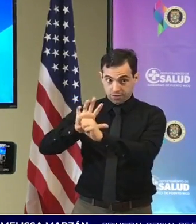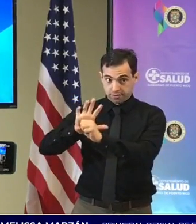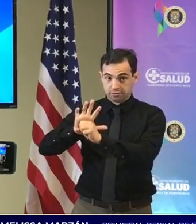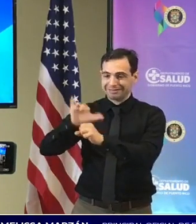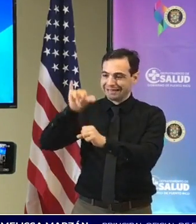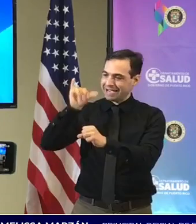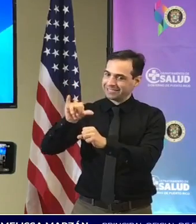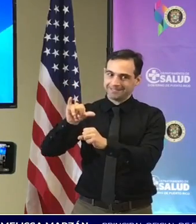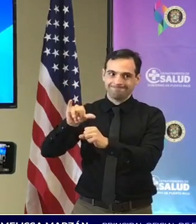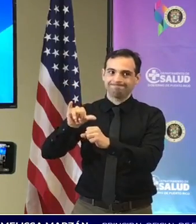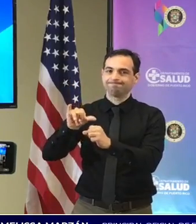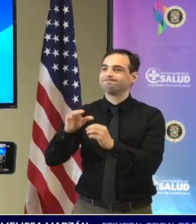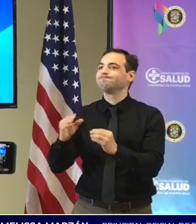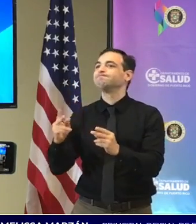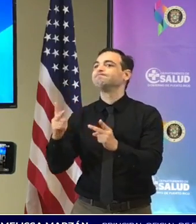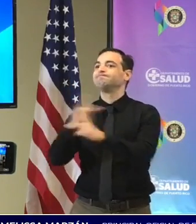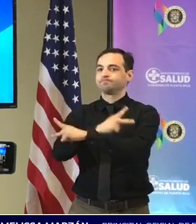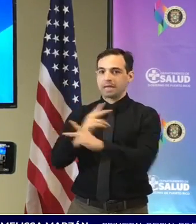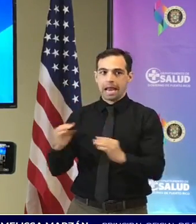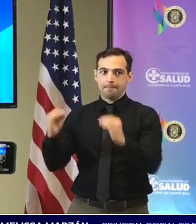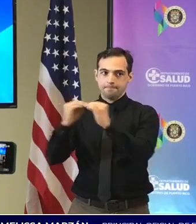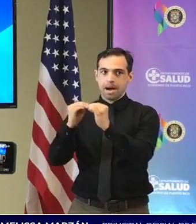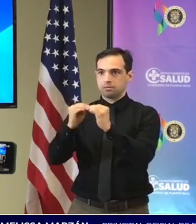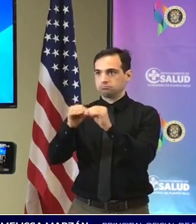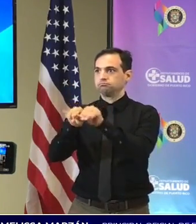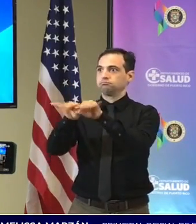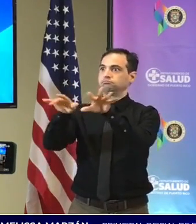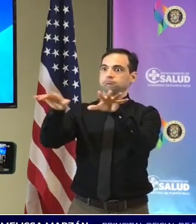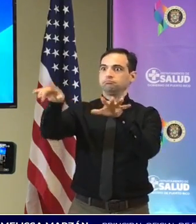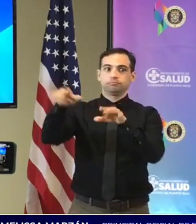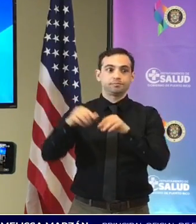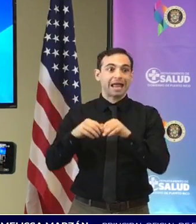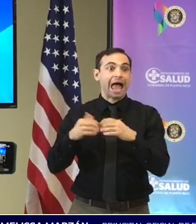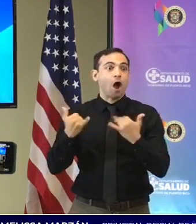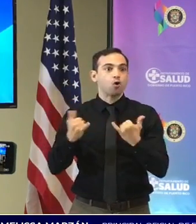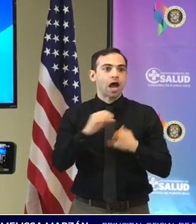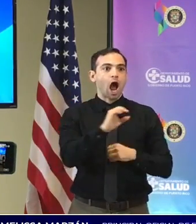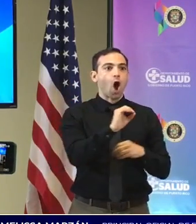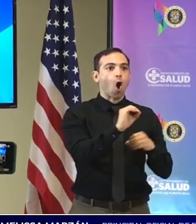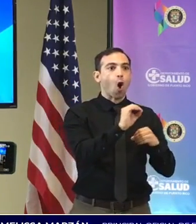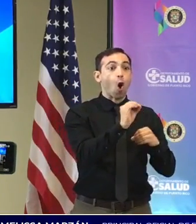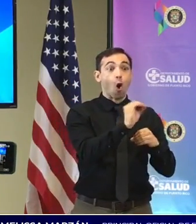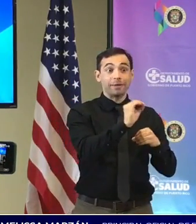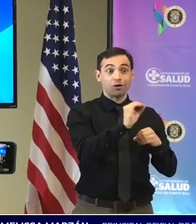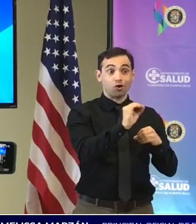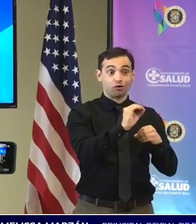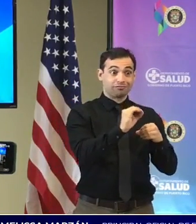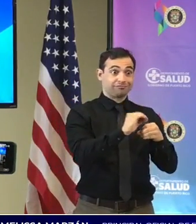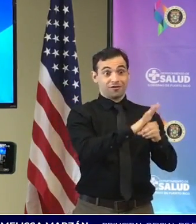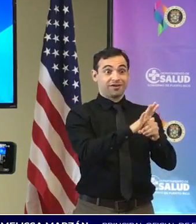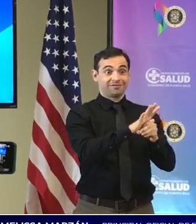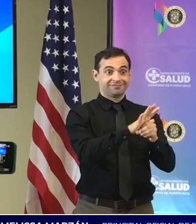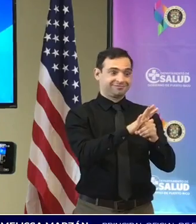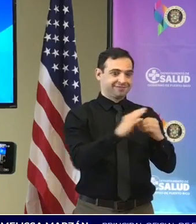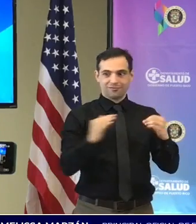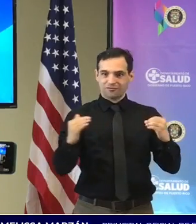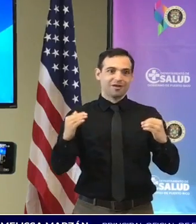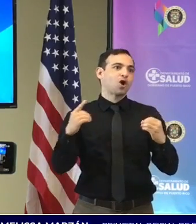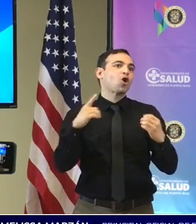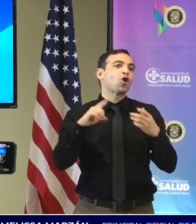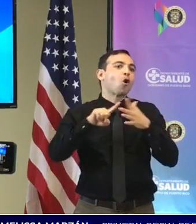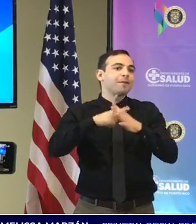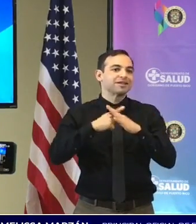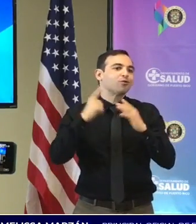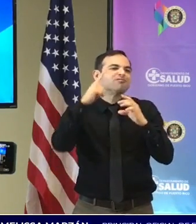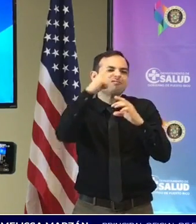ahora que empieza a competir con Omicron Omicron muy prontamente debe ser también transmisión